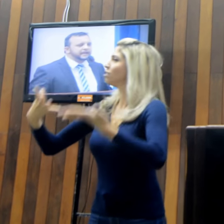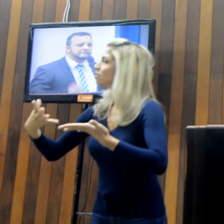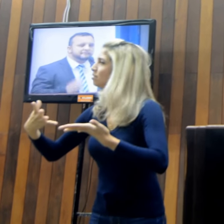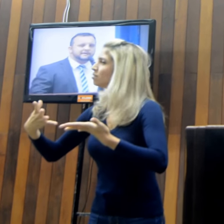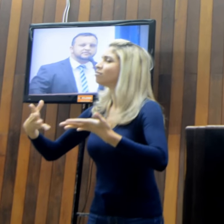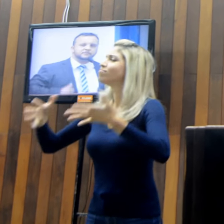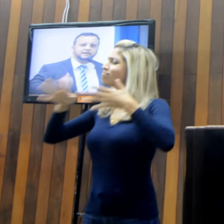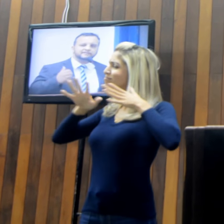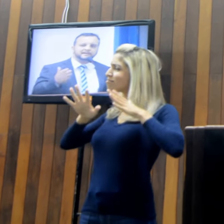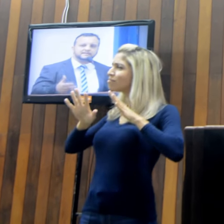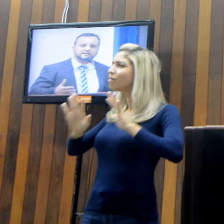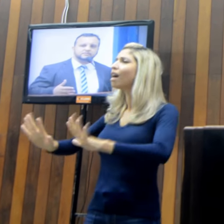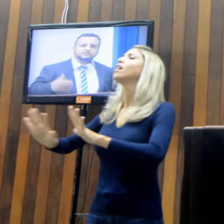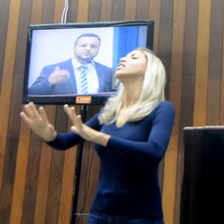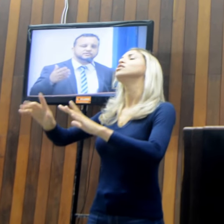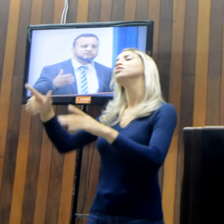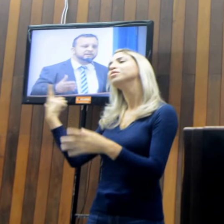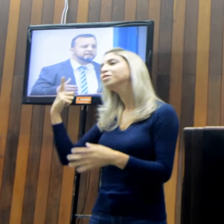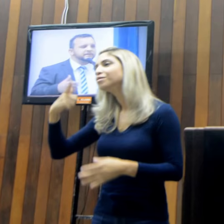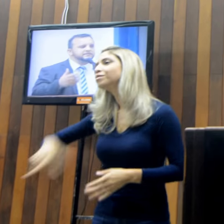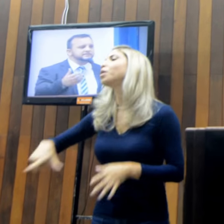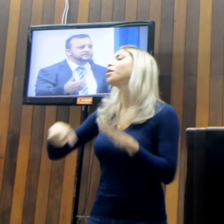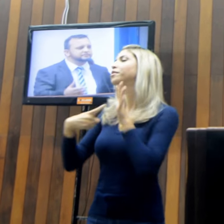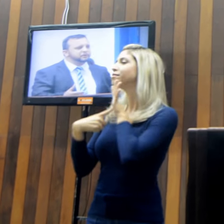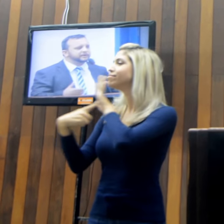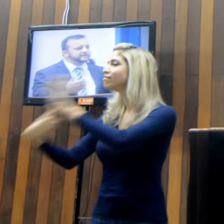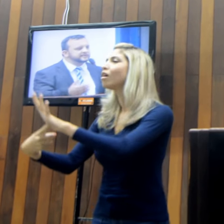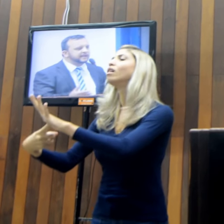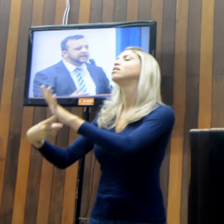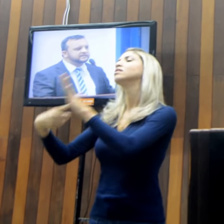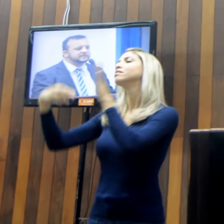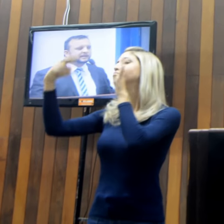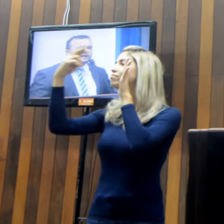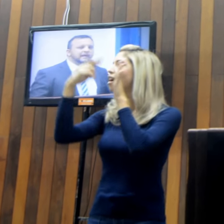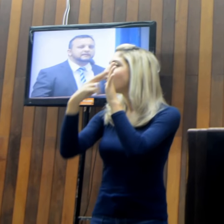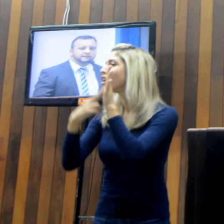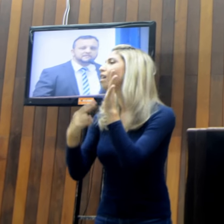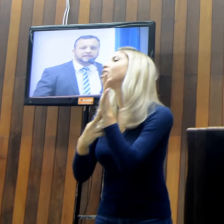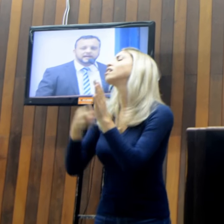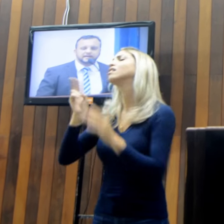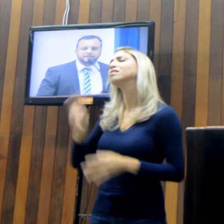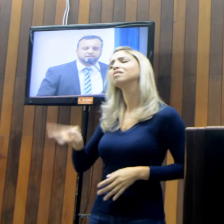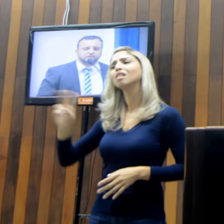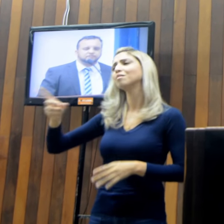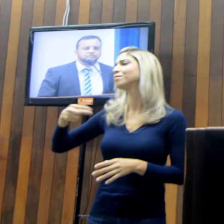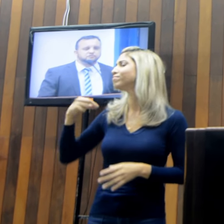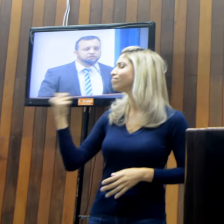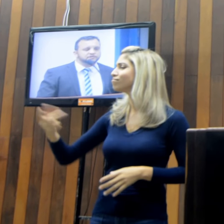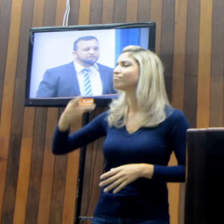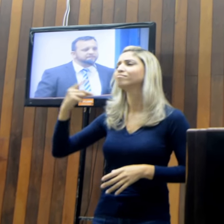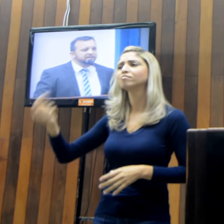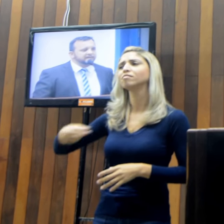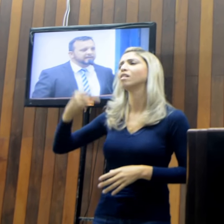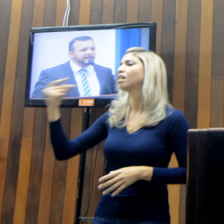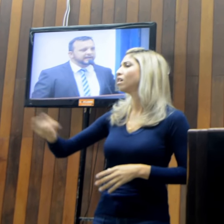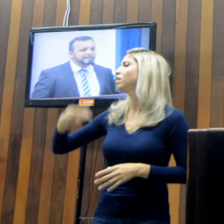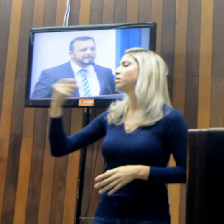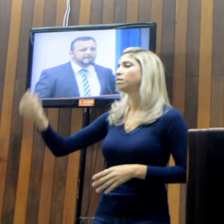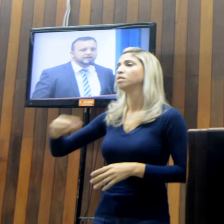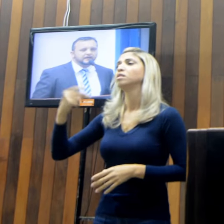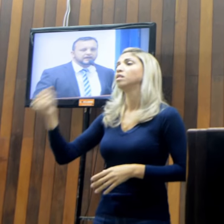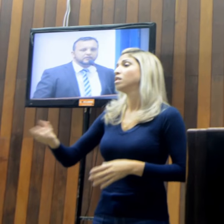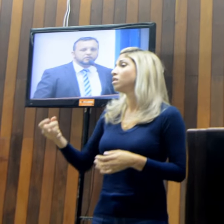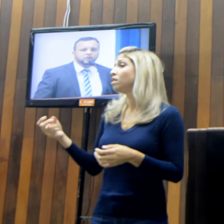é mais uma revelação de um sistema que se impõe na cidade há tantas vergas. O que nós vemos hoje é